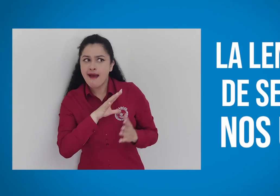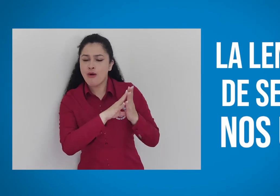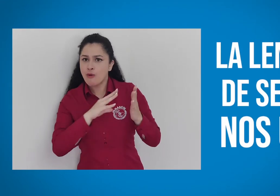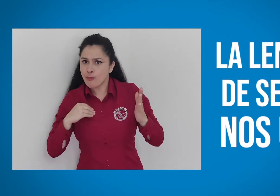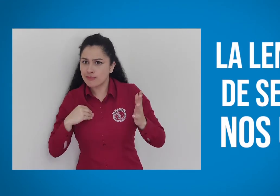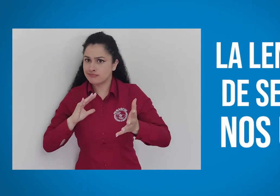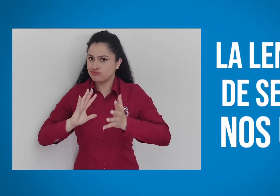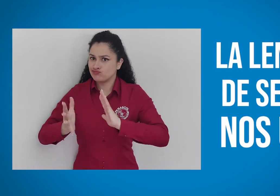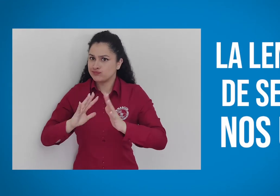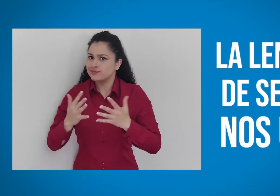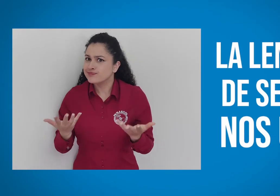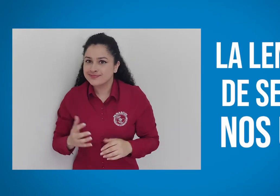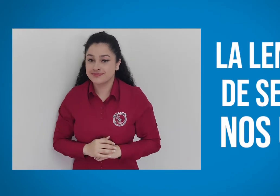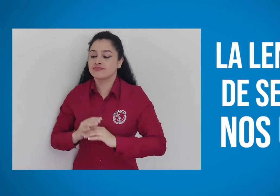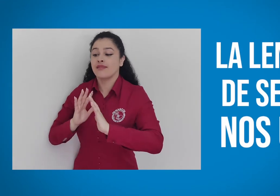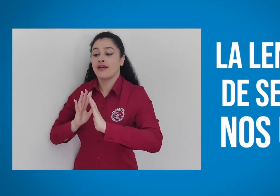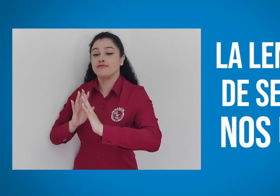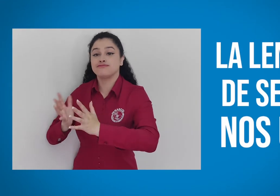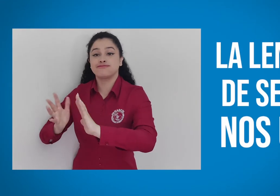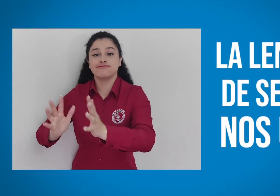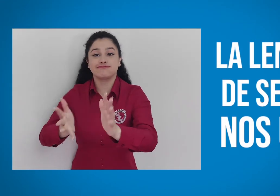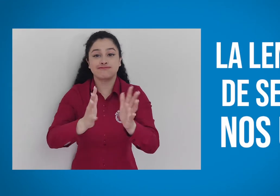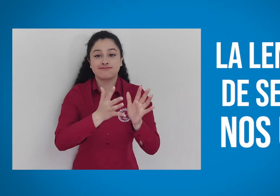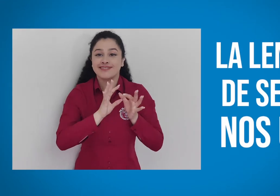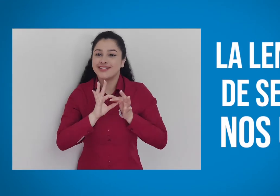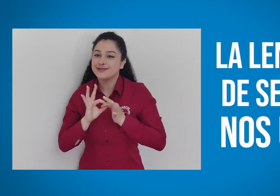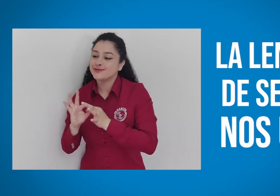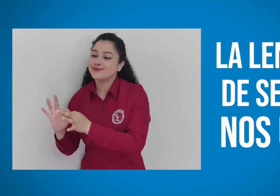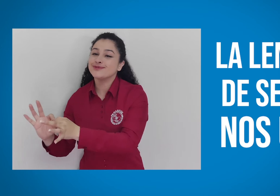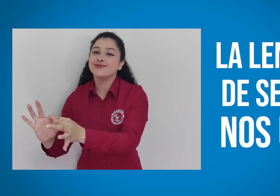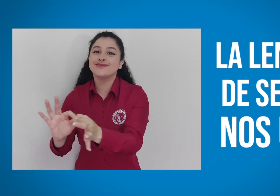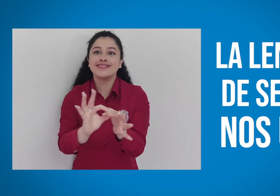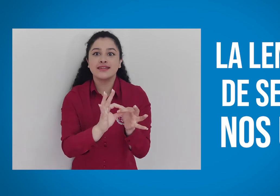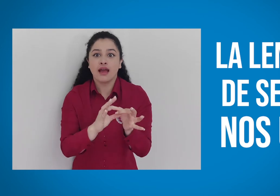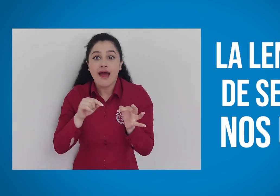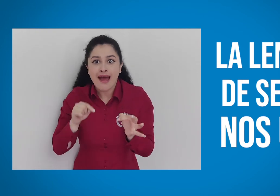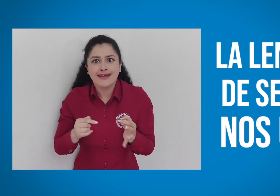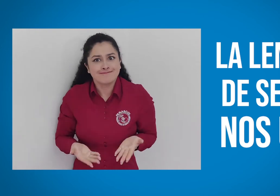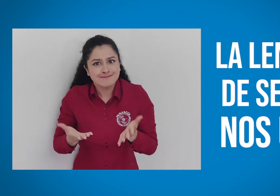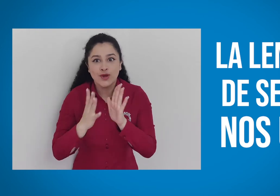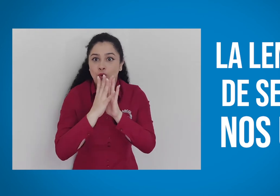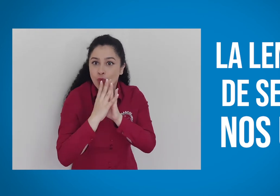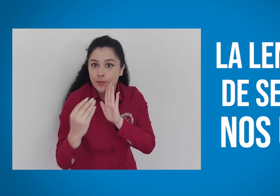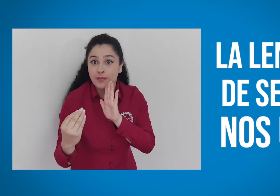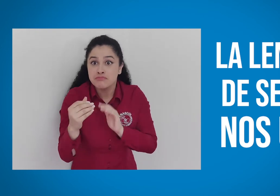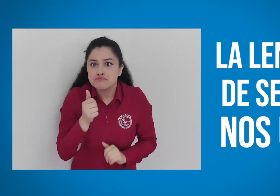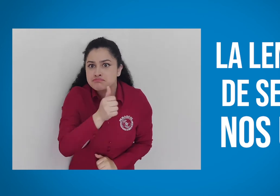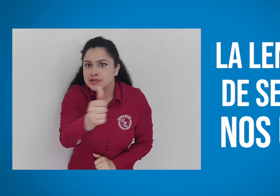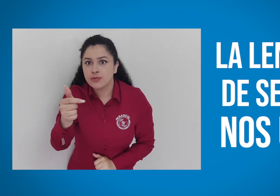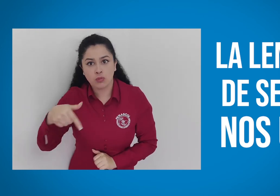¿Sí? La idea es copiar las señas que aparecen allí. La lengua de señas nos une. Este es el